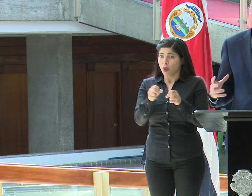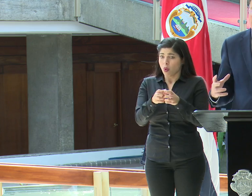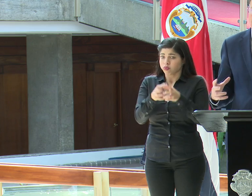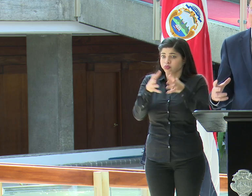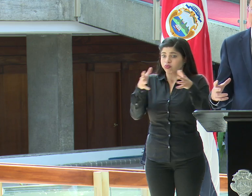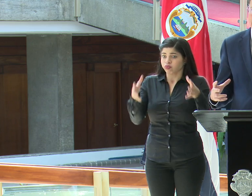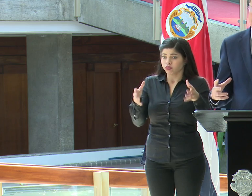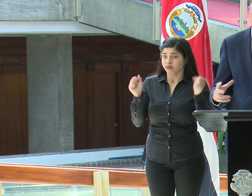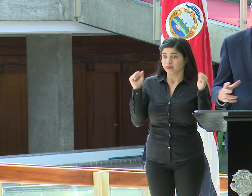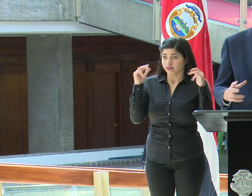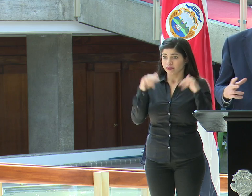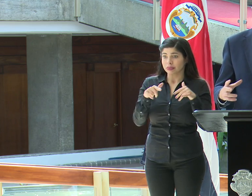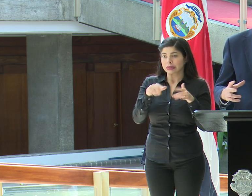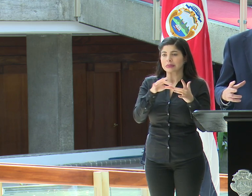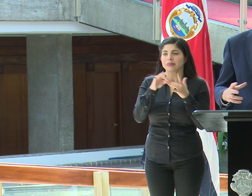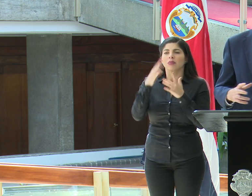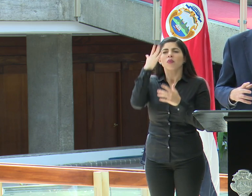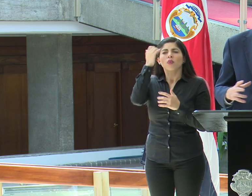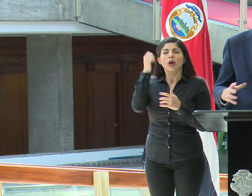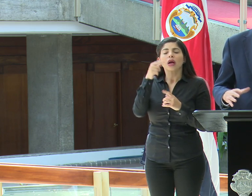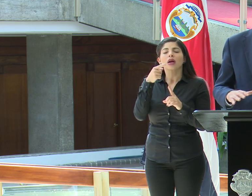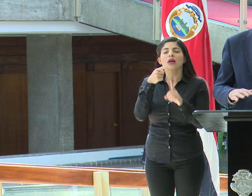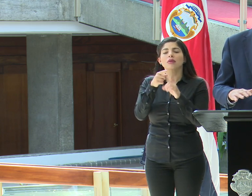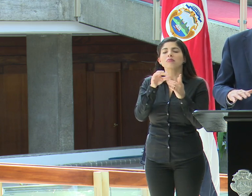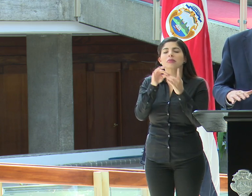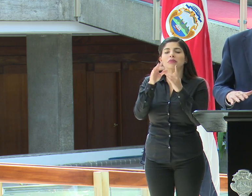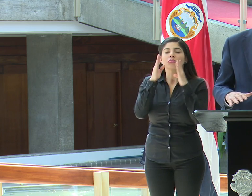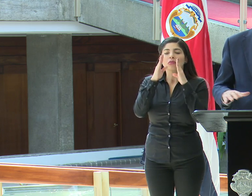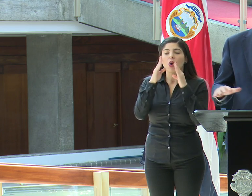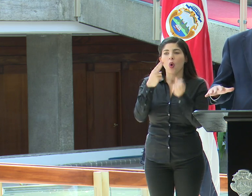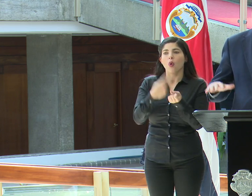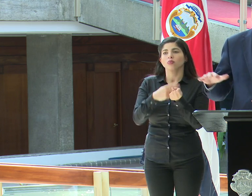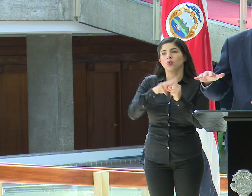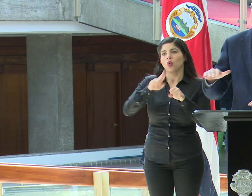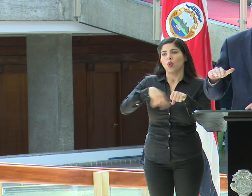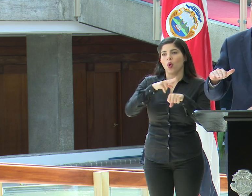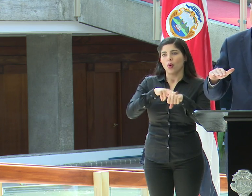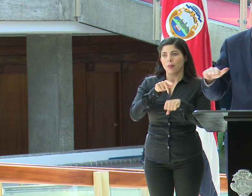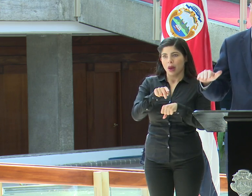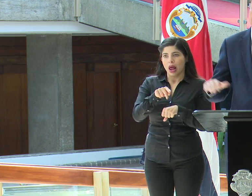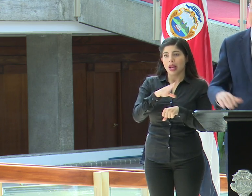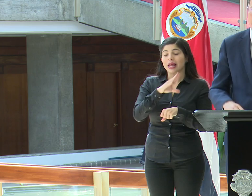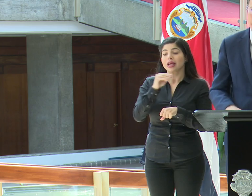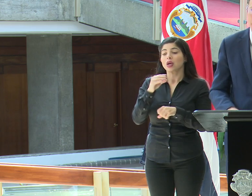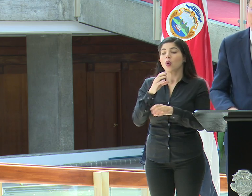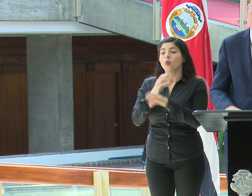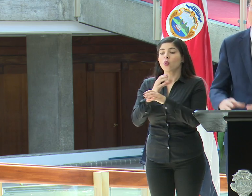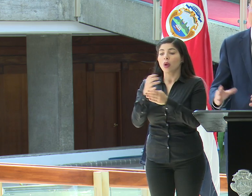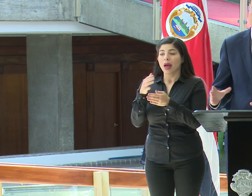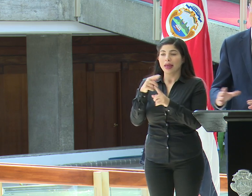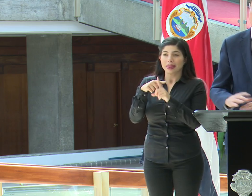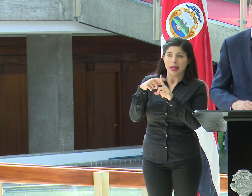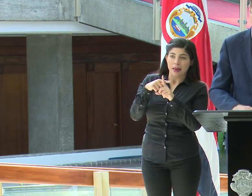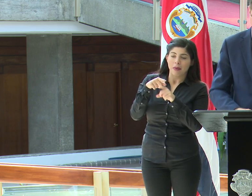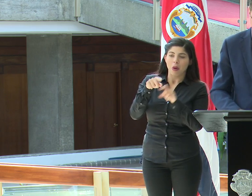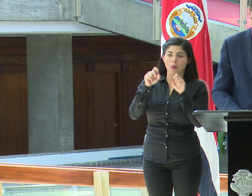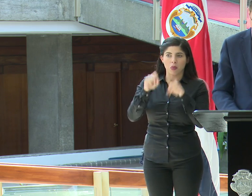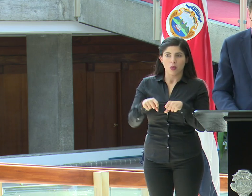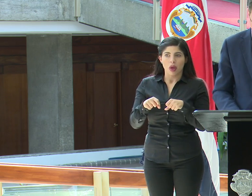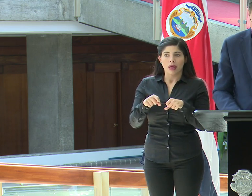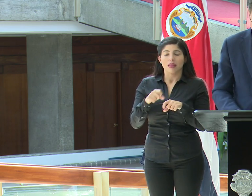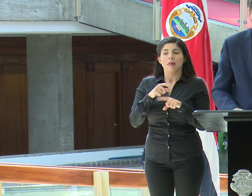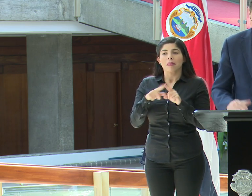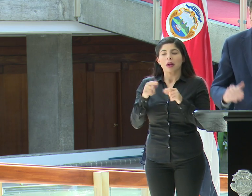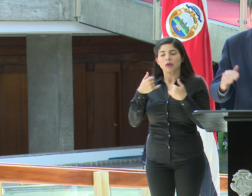es principalmente en el área de hospitalización normal y de cuidados intermedios, aunque también no podemos